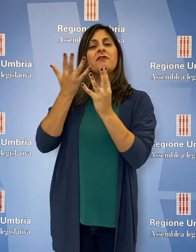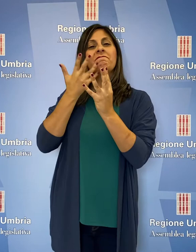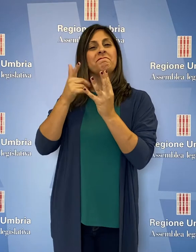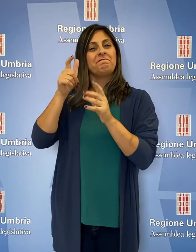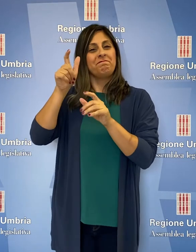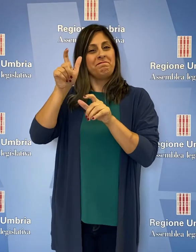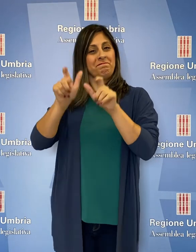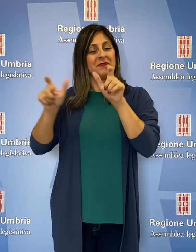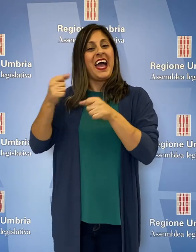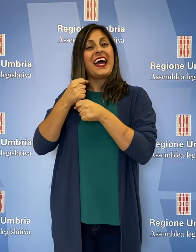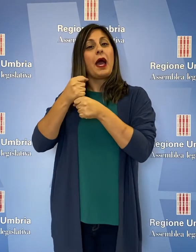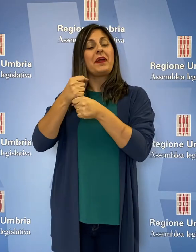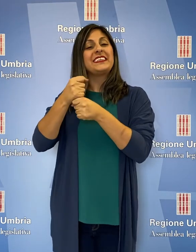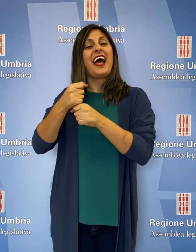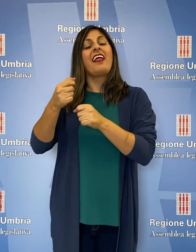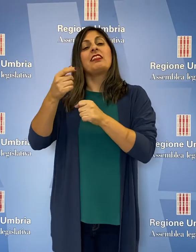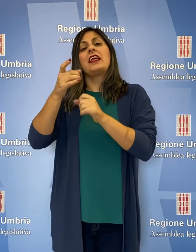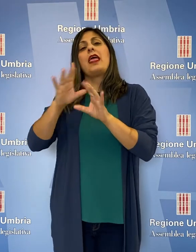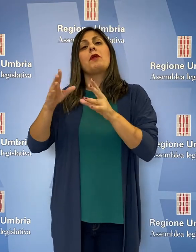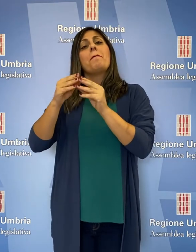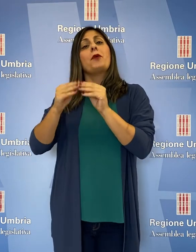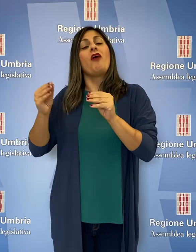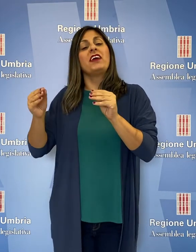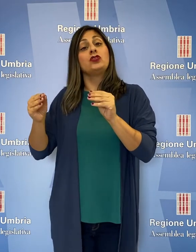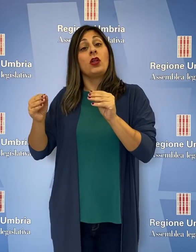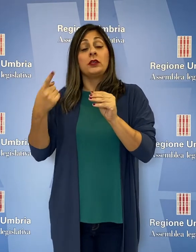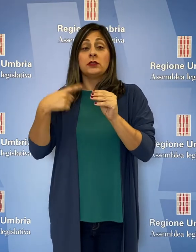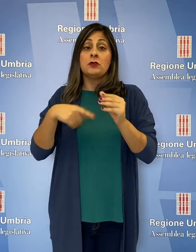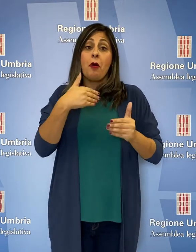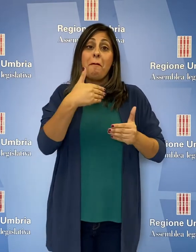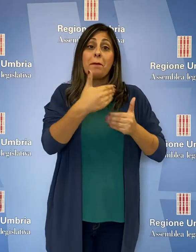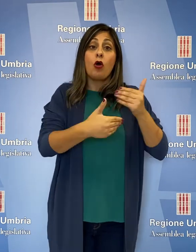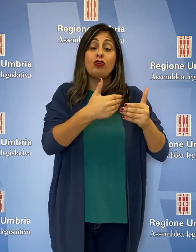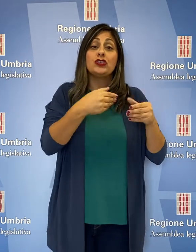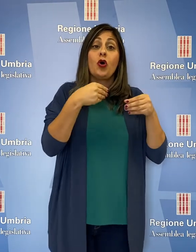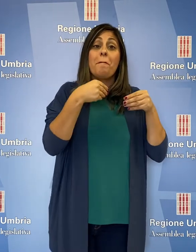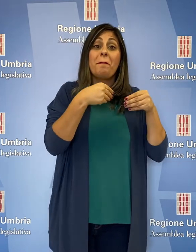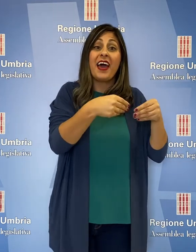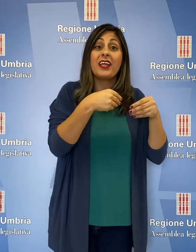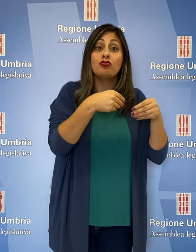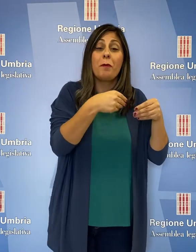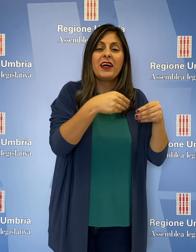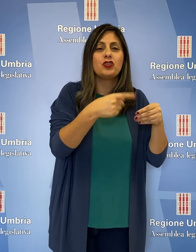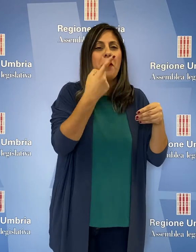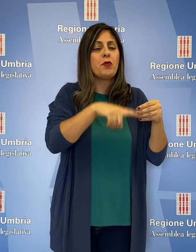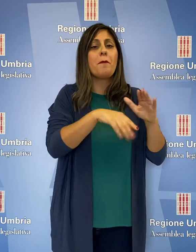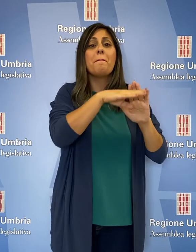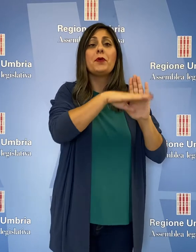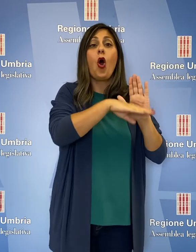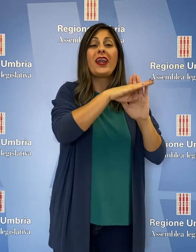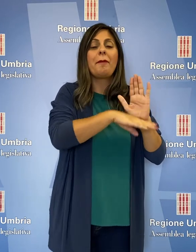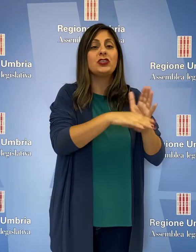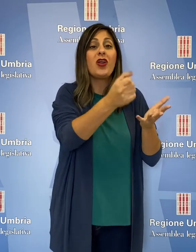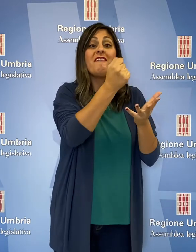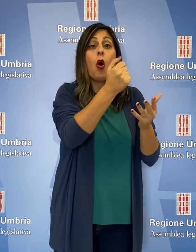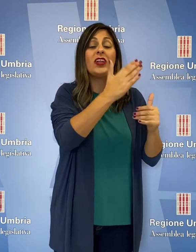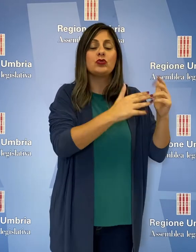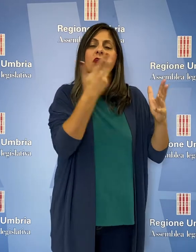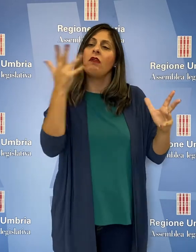regionale il coinvolgimento dei rappresentanti delle libere professioni nel processo di partecipazione e di programmazione